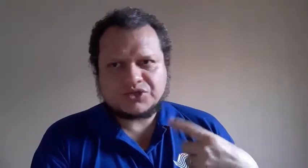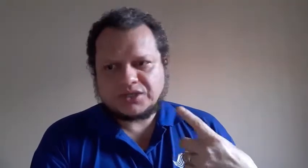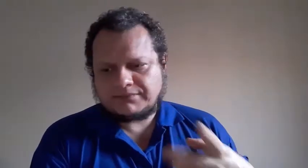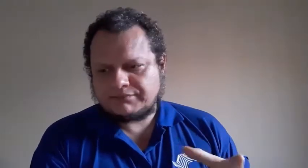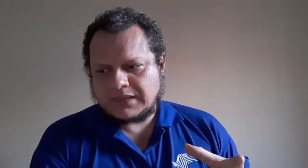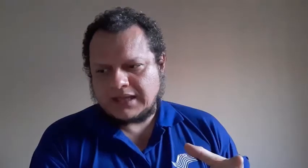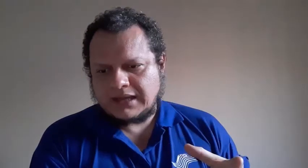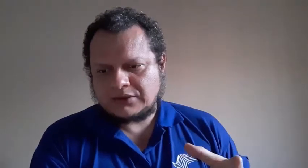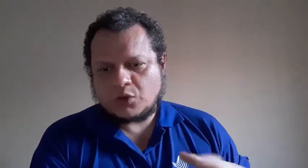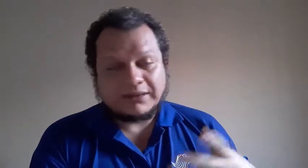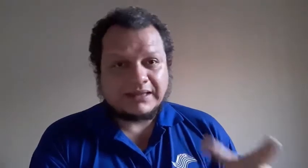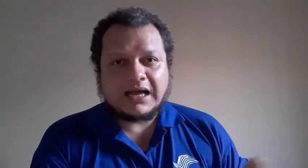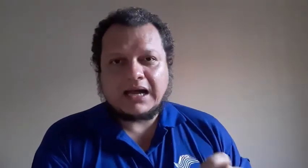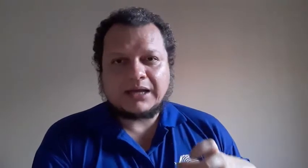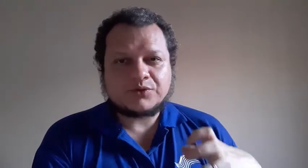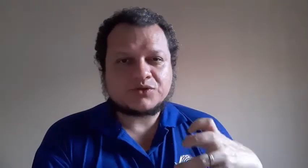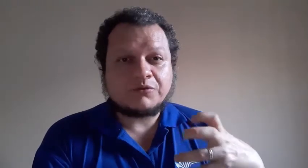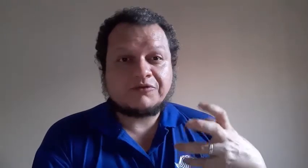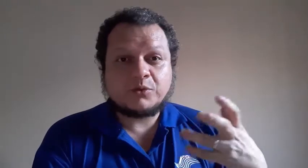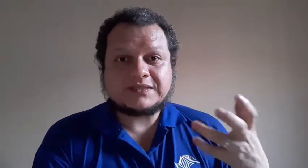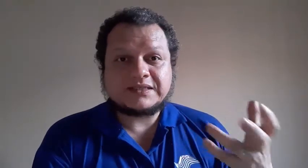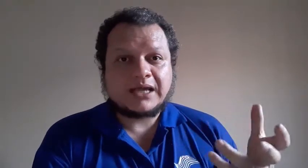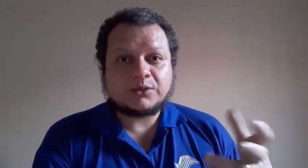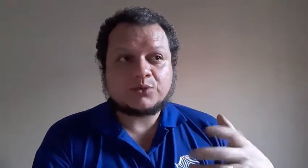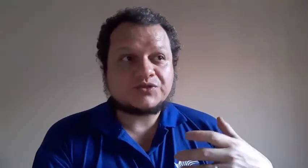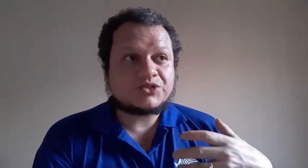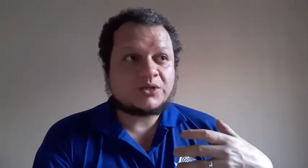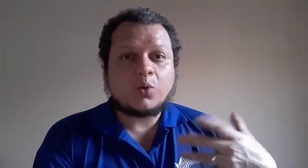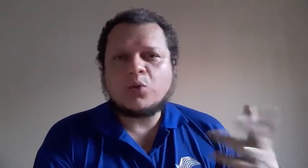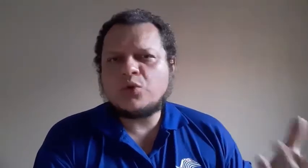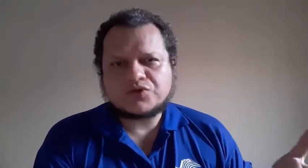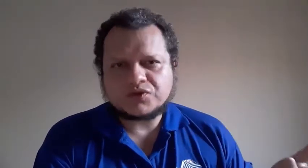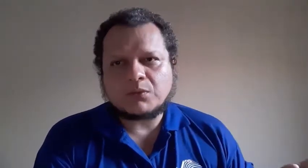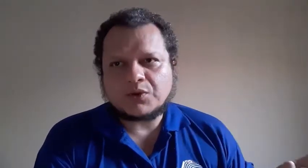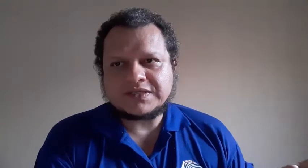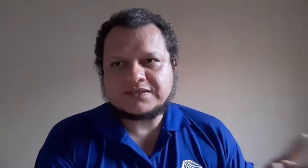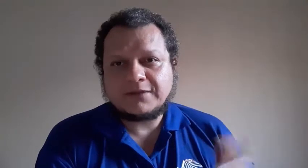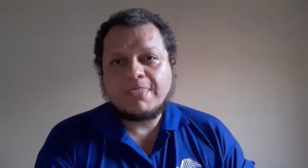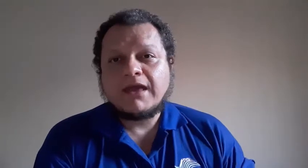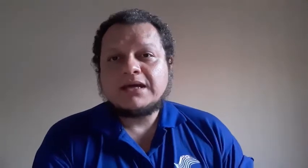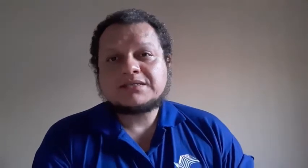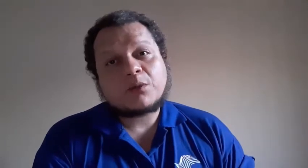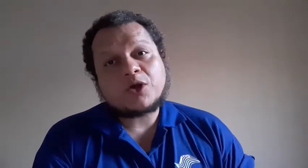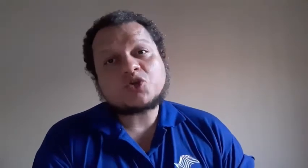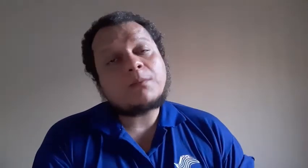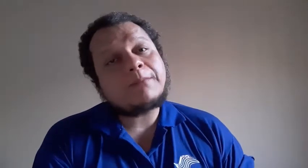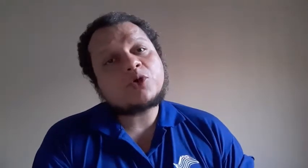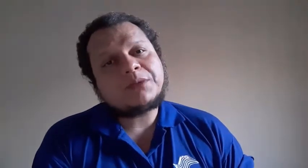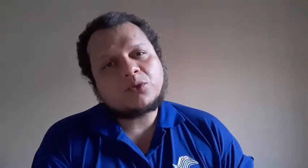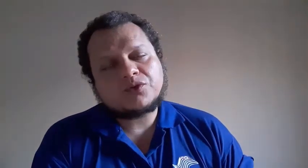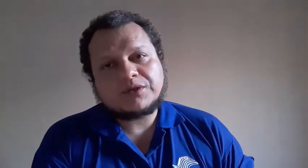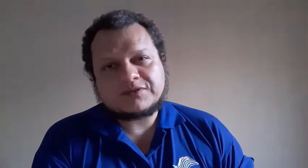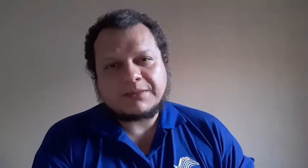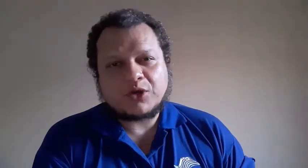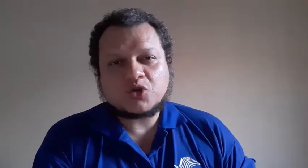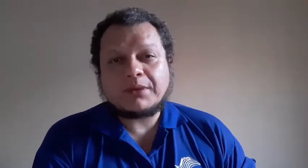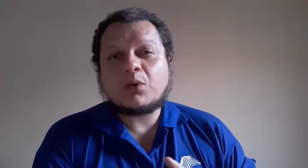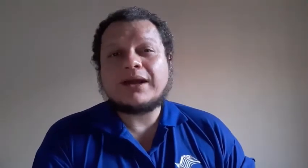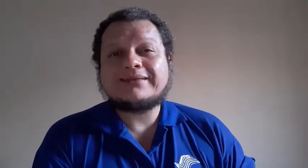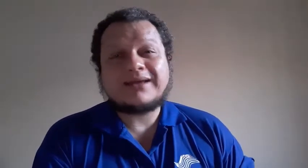de documentários ou filmes técnicos de cursos ou alguma coisa assim, você pode cobrar por minuto isso. Você pode cobrar R$40